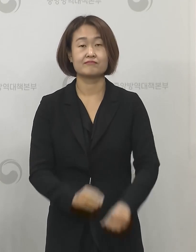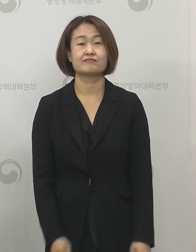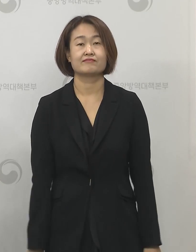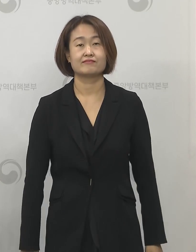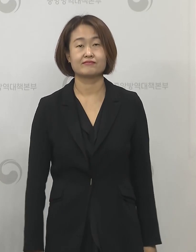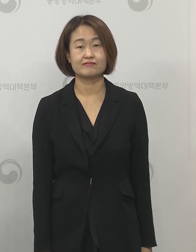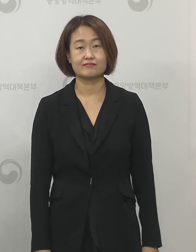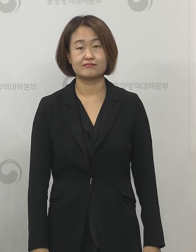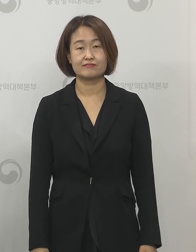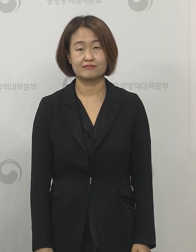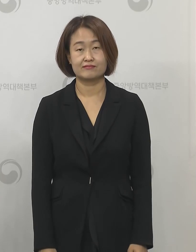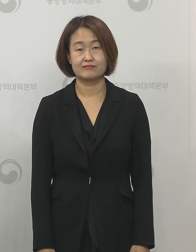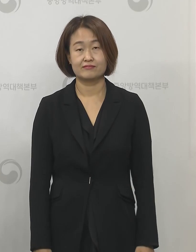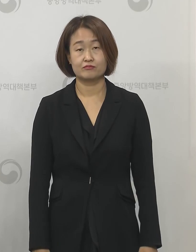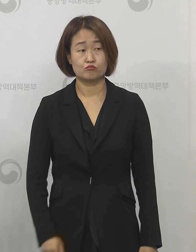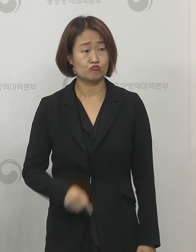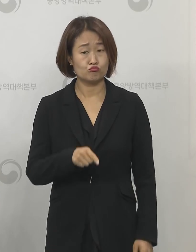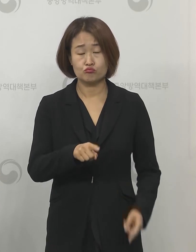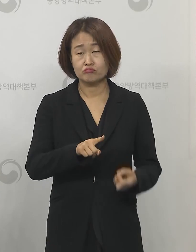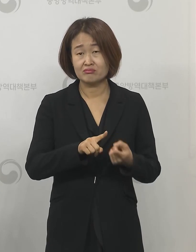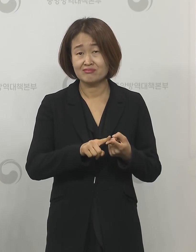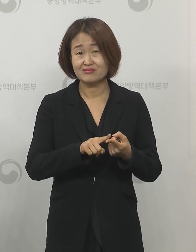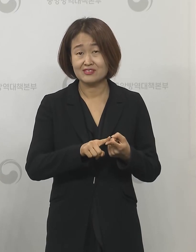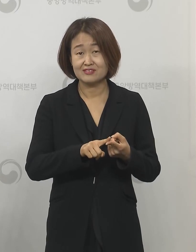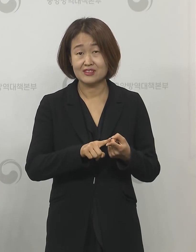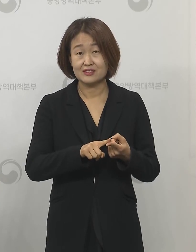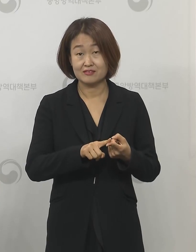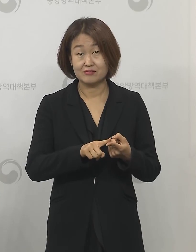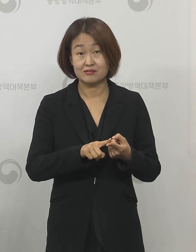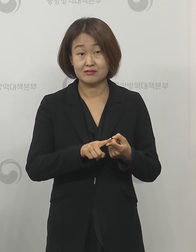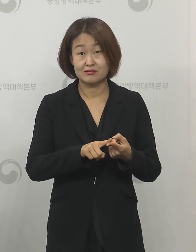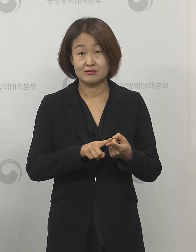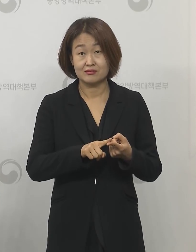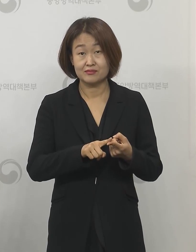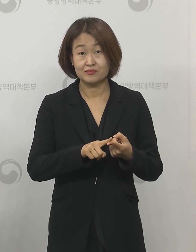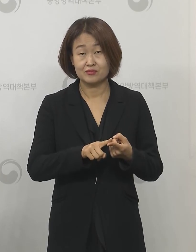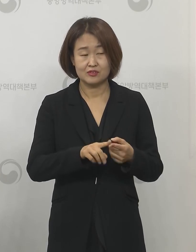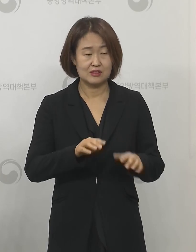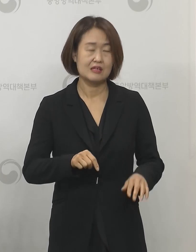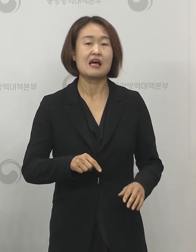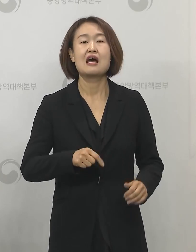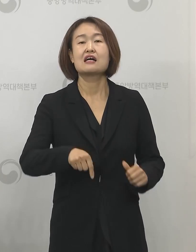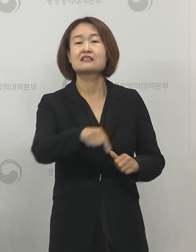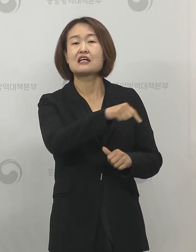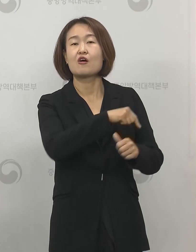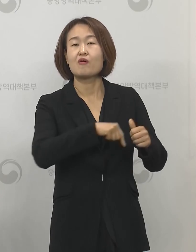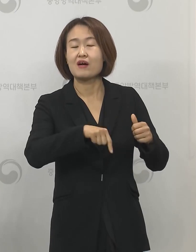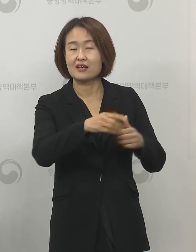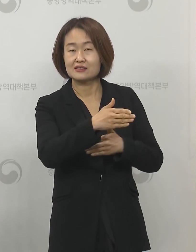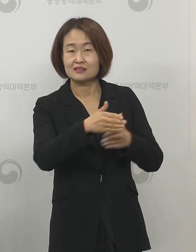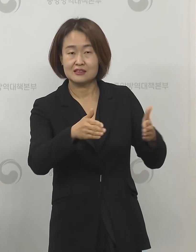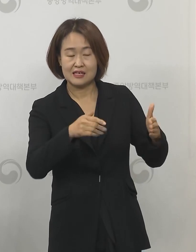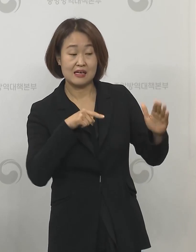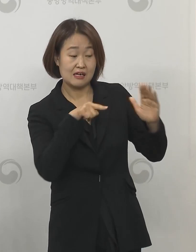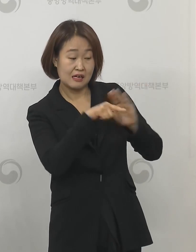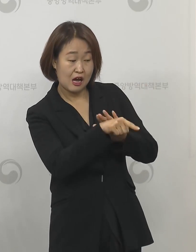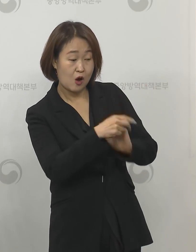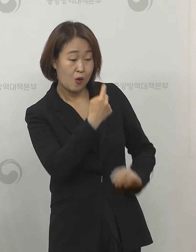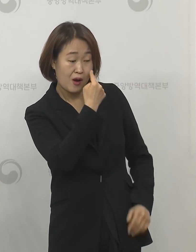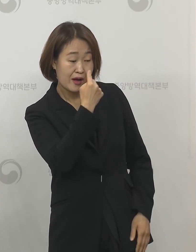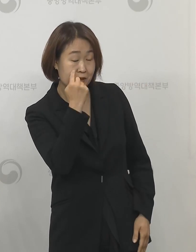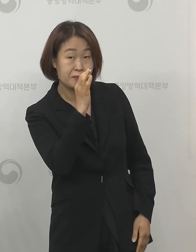이 부분은 저희가 상황실에 가서 통계를 확인해서 저희가